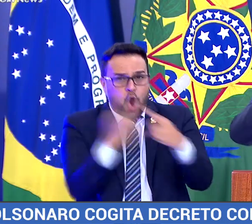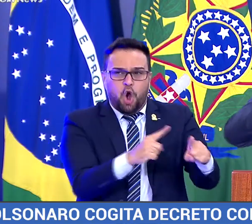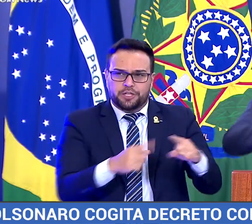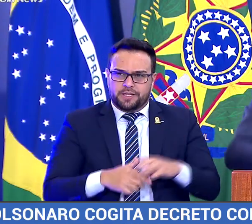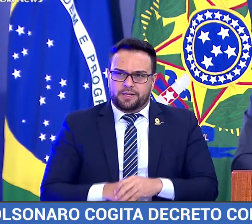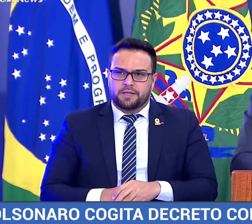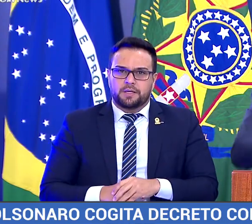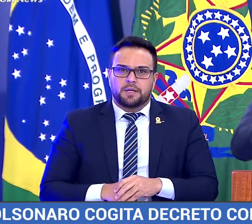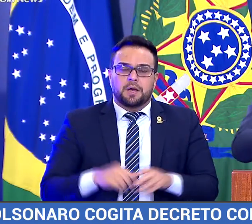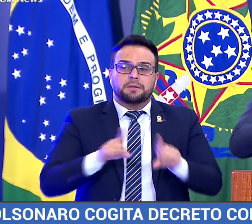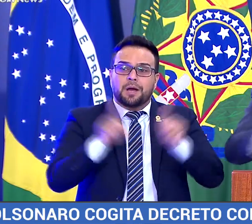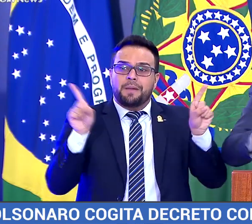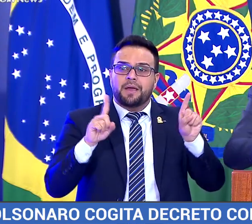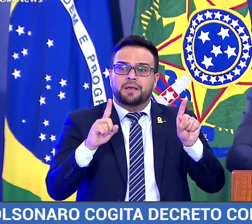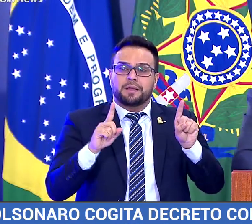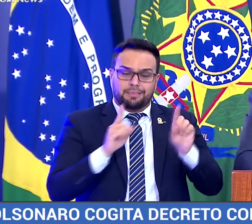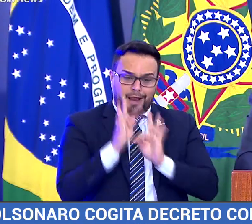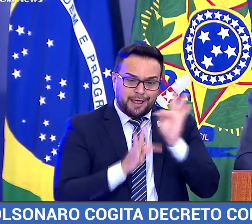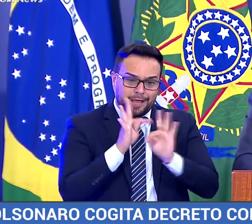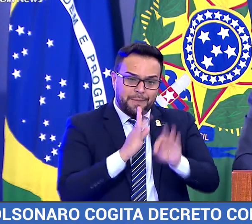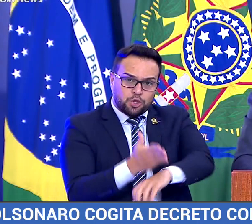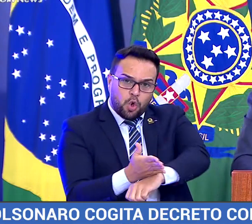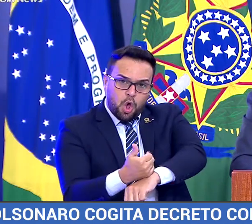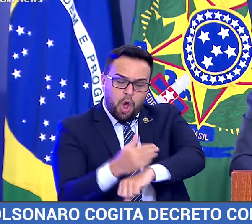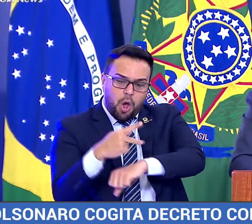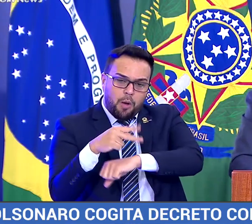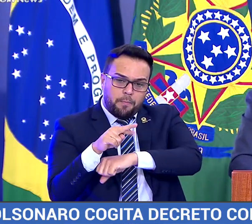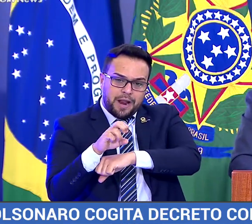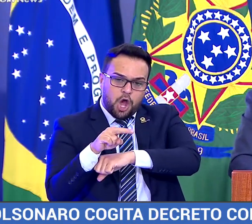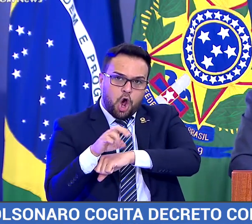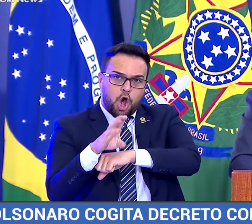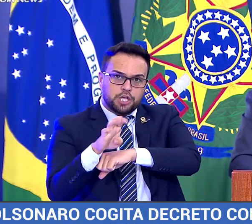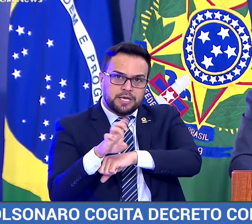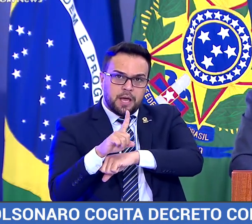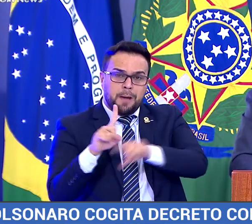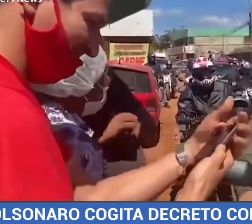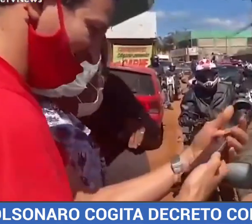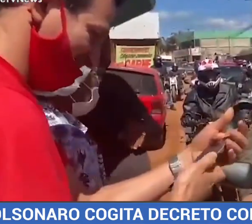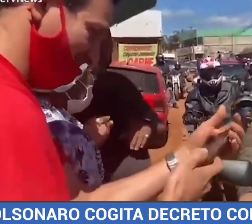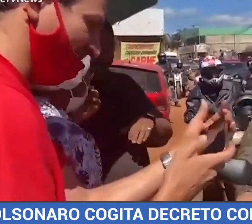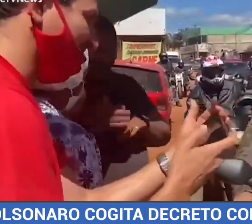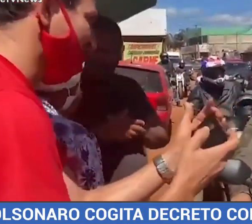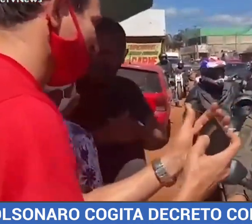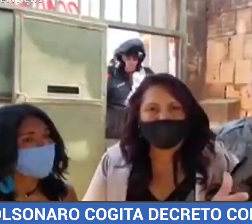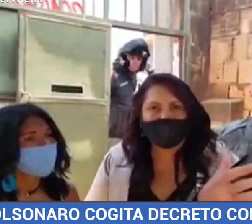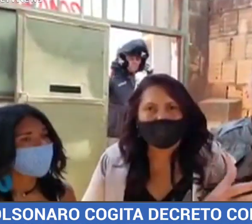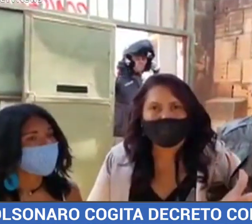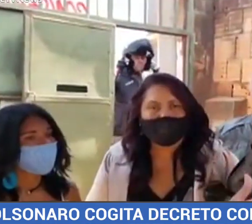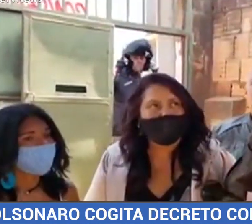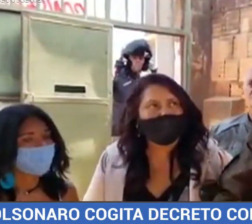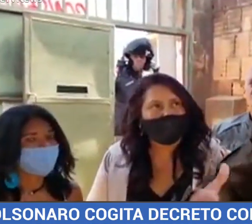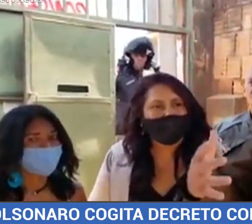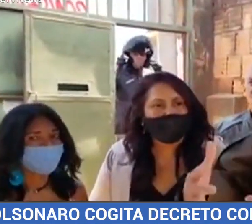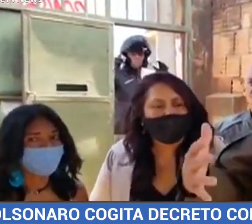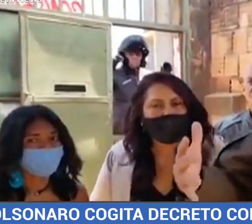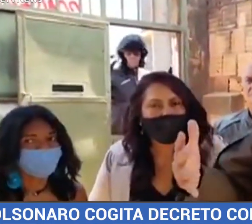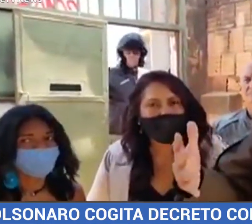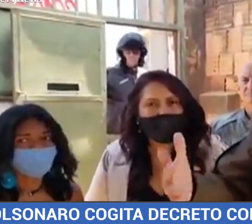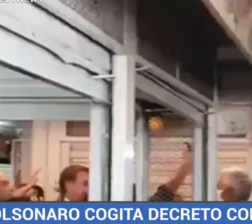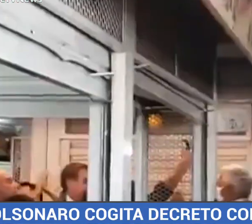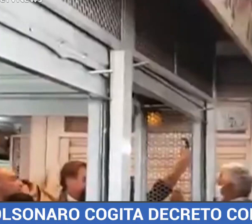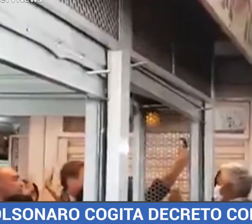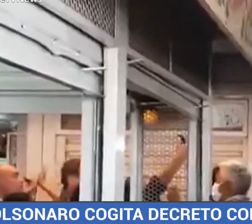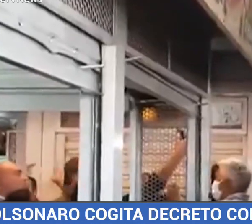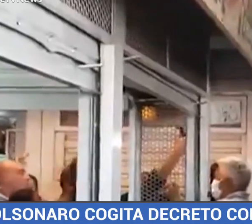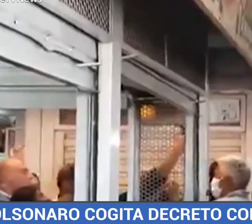não apresenta alternativa. Esse é um canalha. Bolsonaro ainda respondeu aos senadores que o criticam por visitar comunidades carentes do